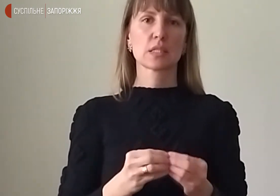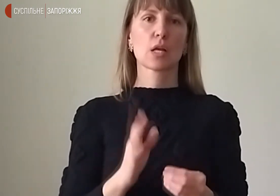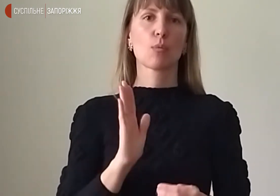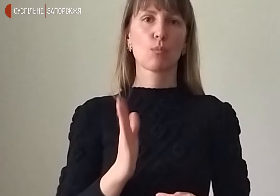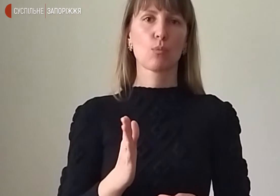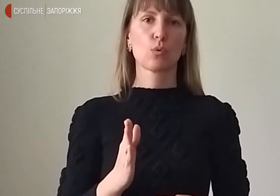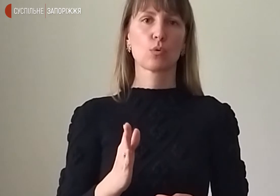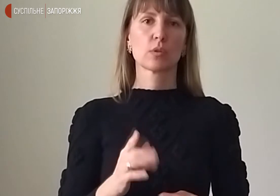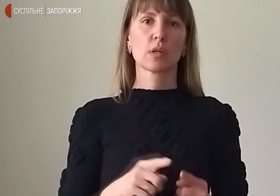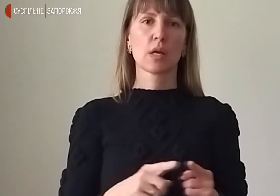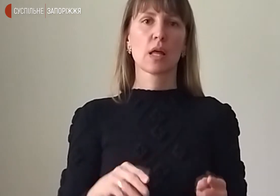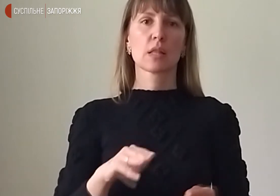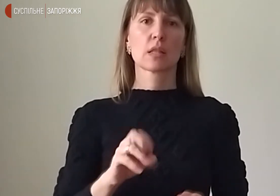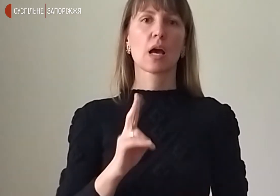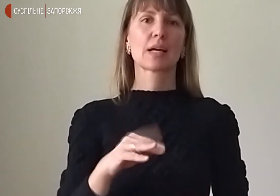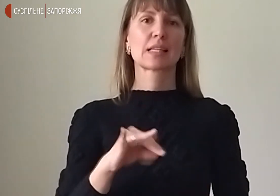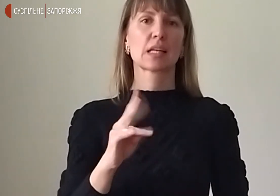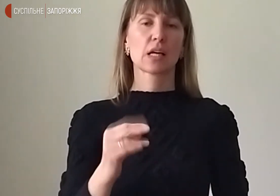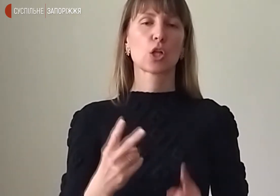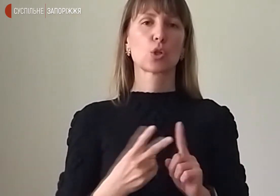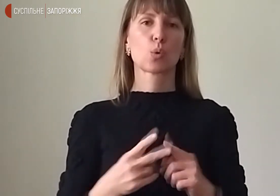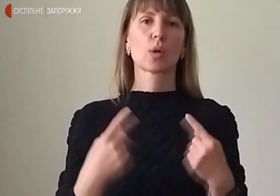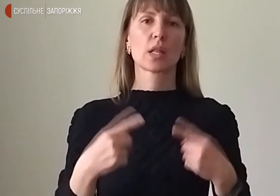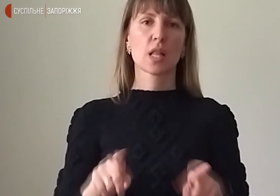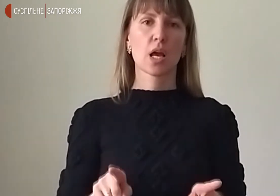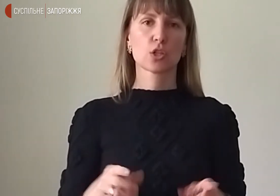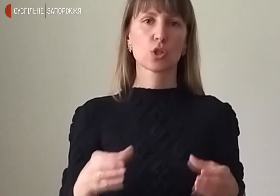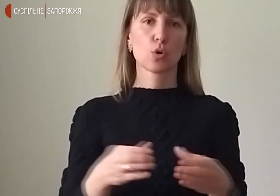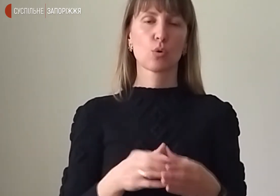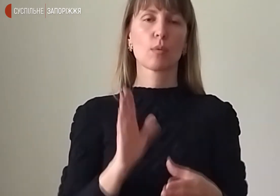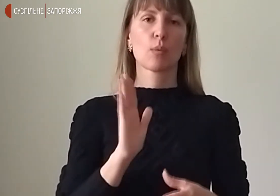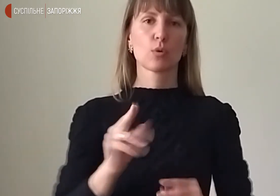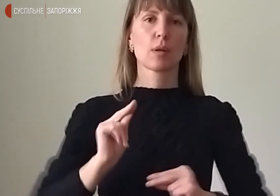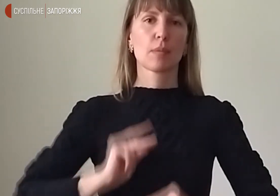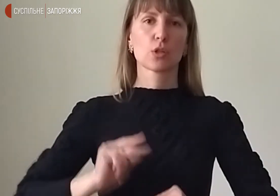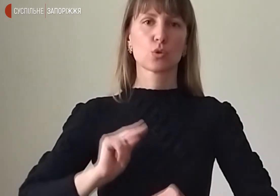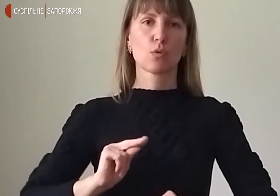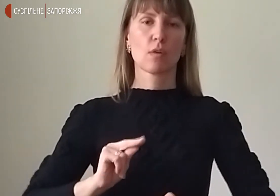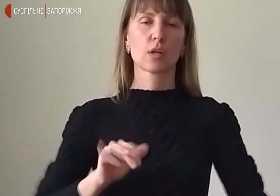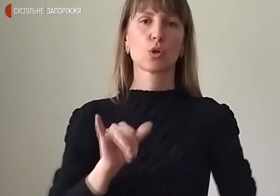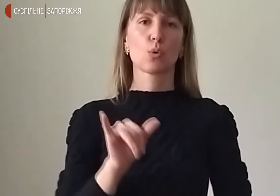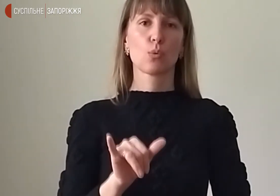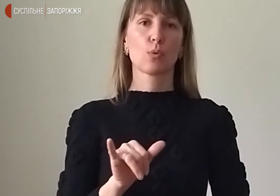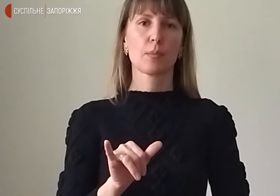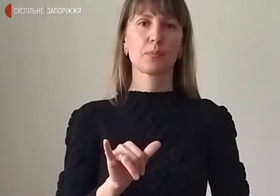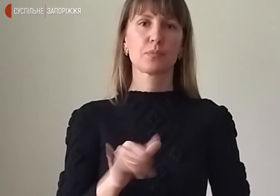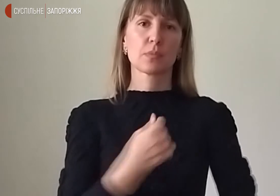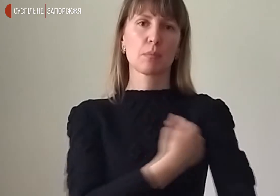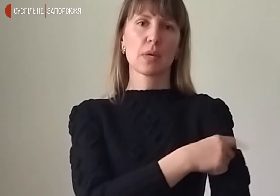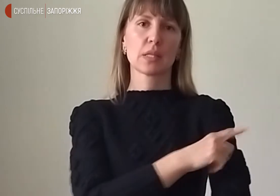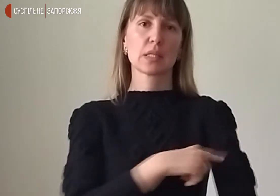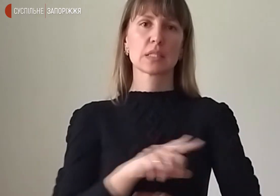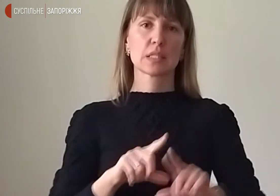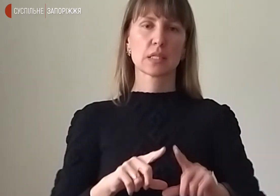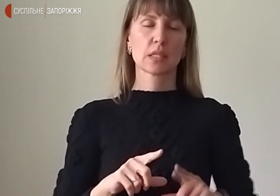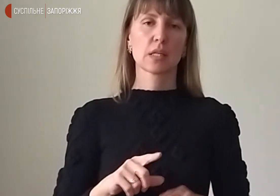проходити тактика, друга, інакша група буде працювати у медицині. Як правильно